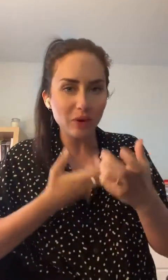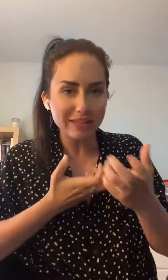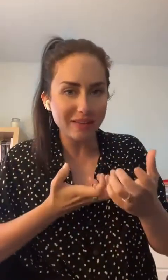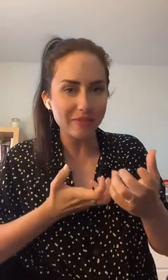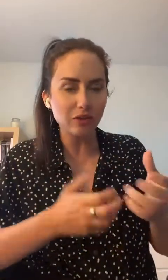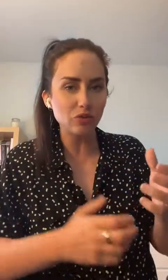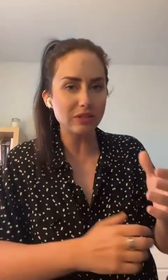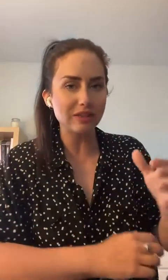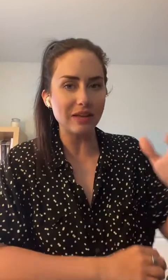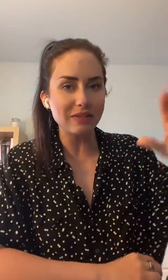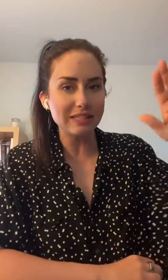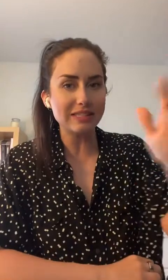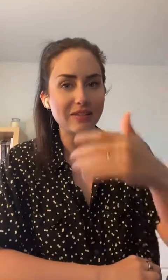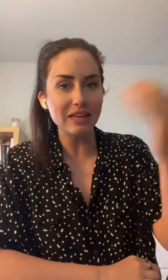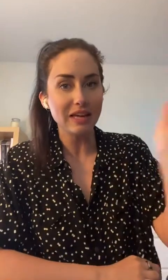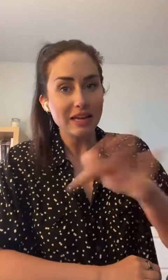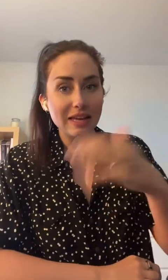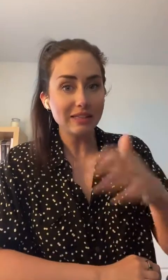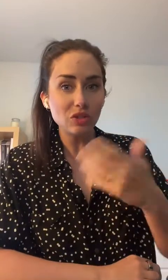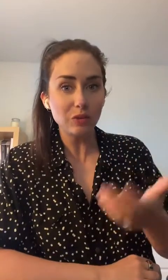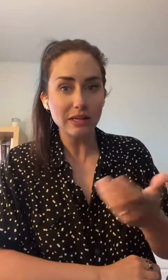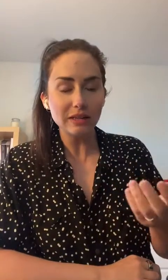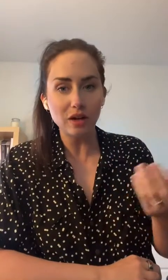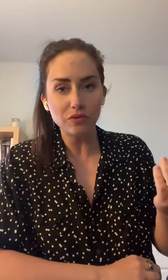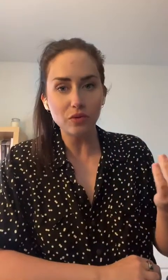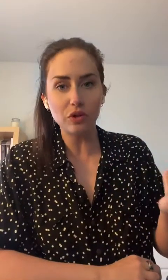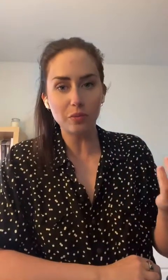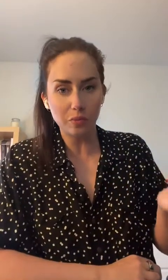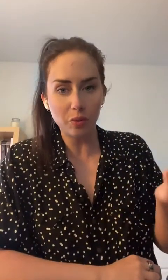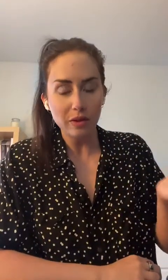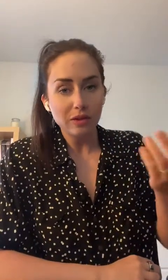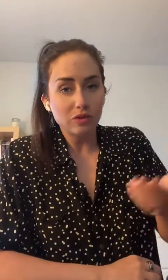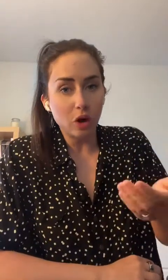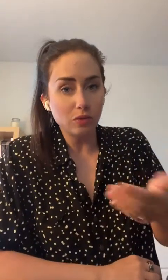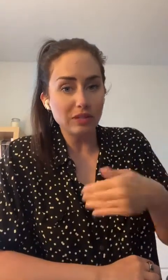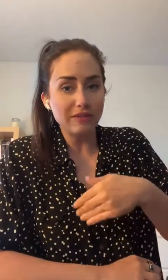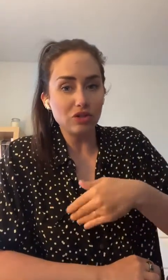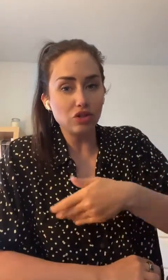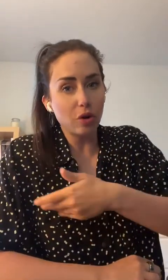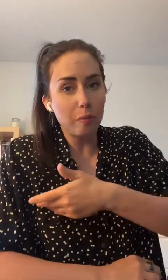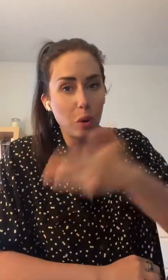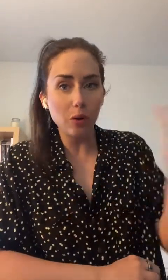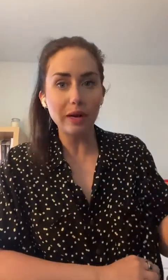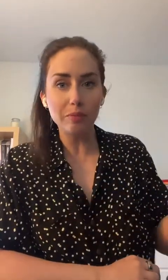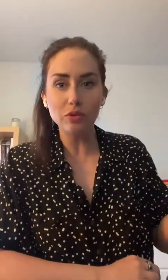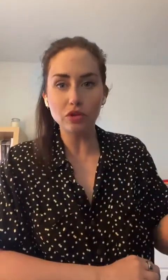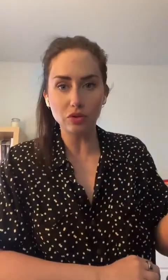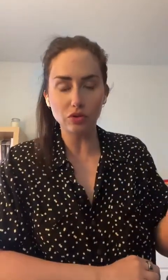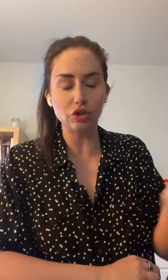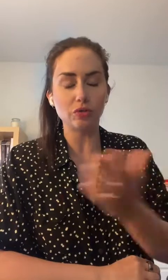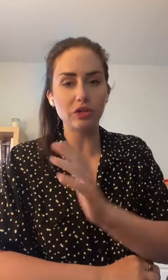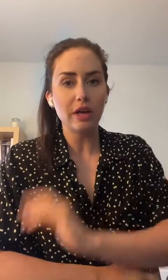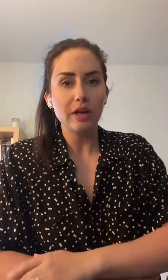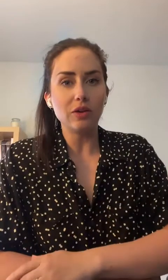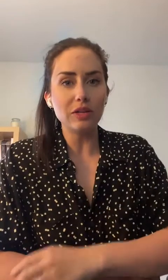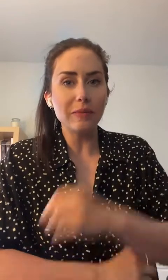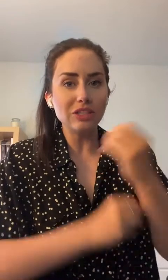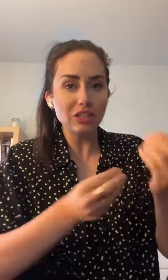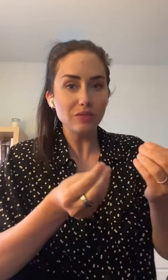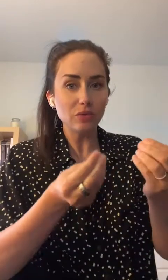pas rien faire. Tout ce que ça fait,'est que ça vient essuyer, dans le fond, votre peau. Donc, ça vient juste comme beurrer plus que d'autres choses. Donc, imaginez